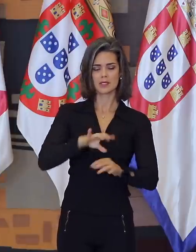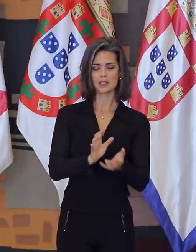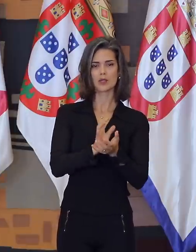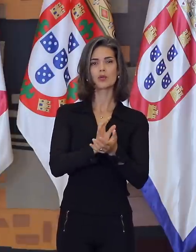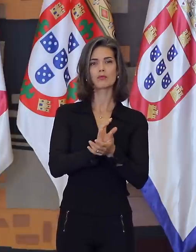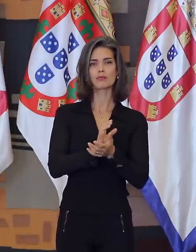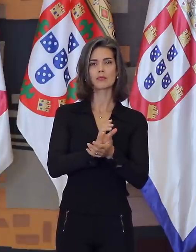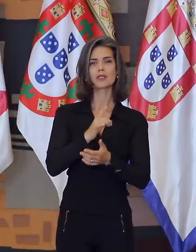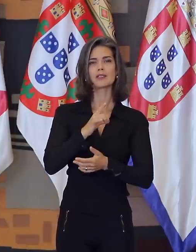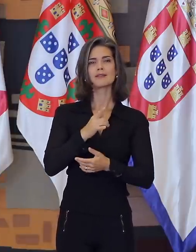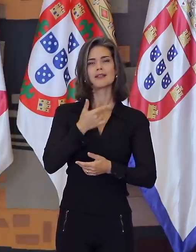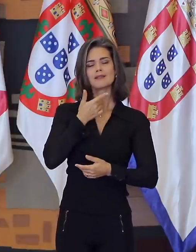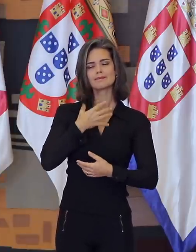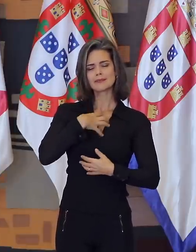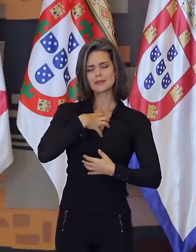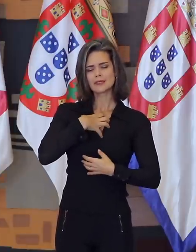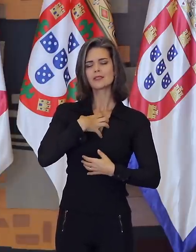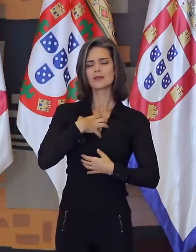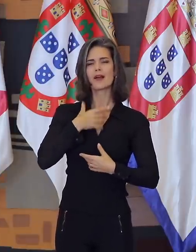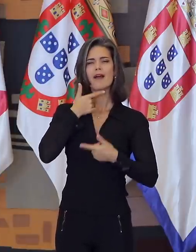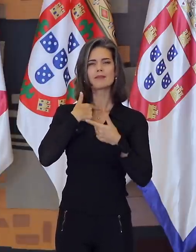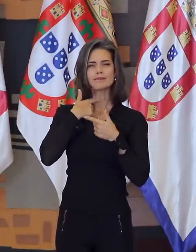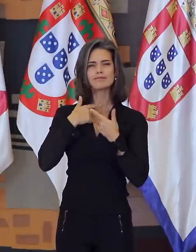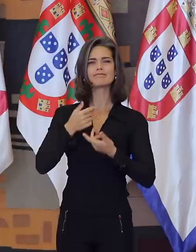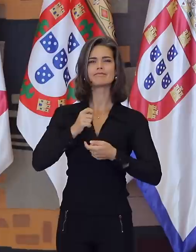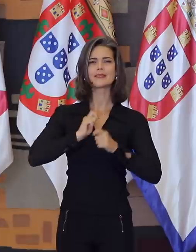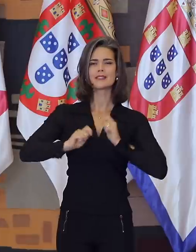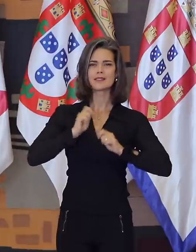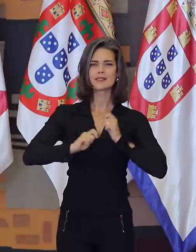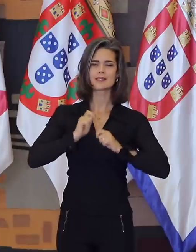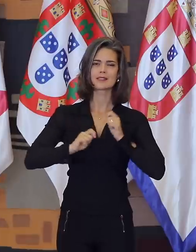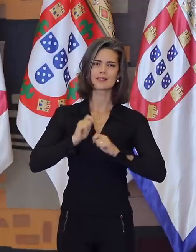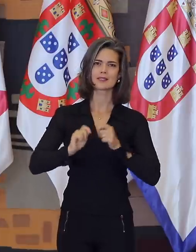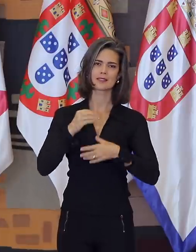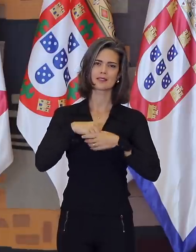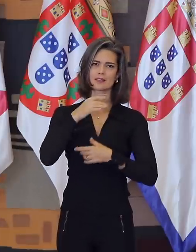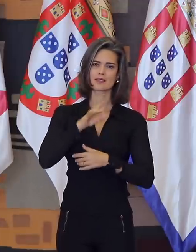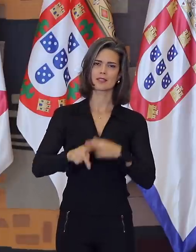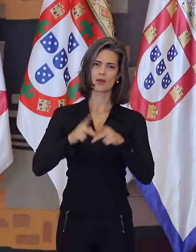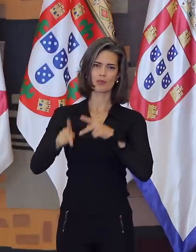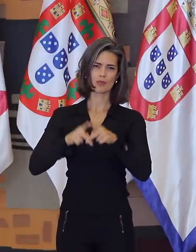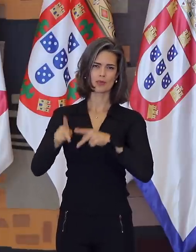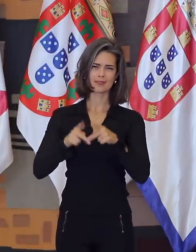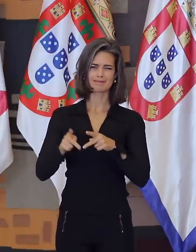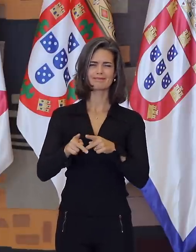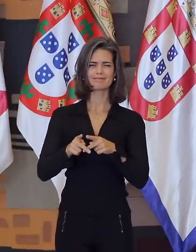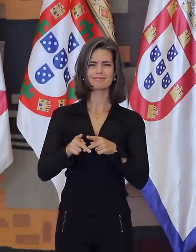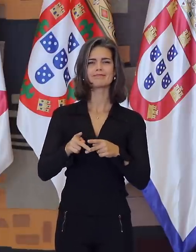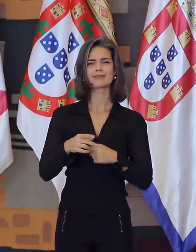compreendia as ansiedades que iam surgindo com as indefinições de toda sorte. No meio de tantos desarranjos,